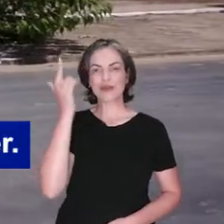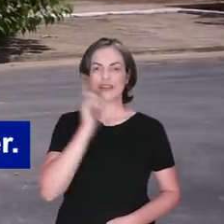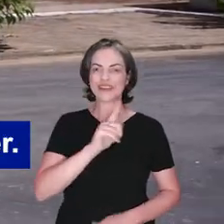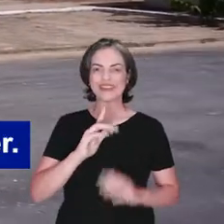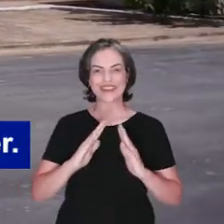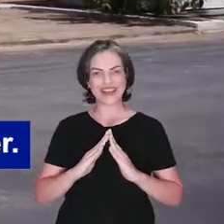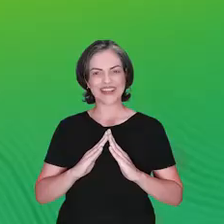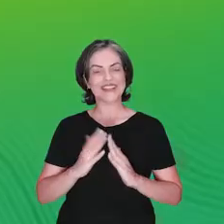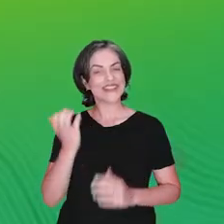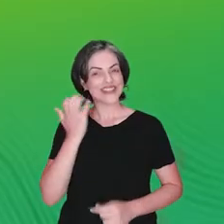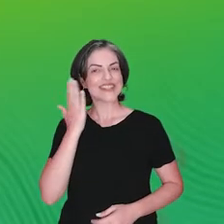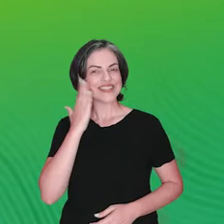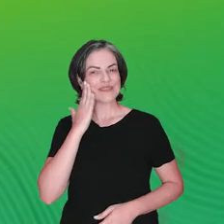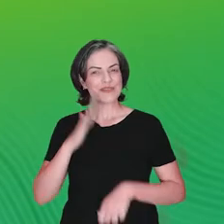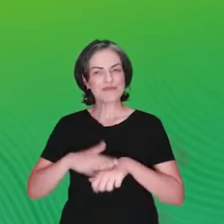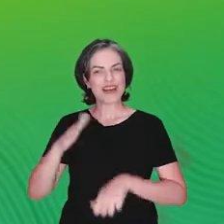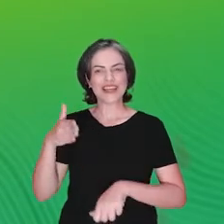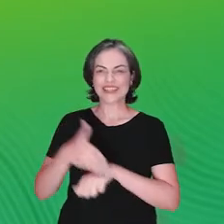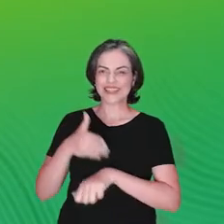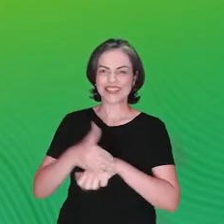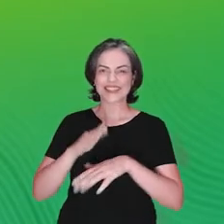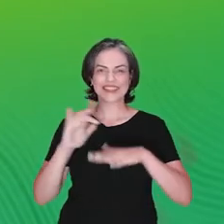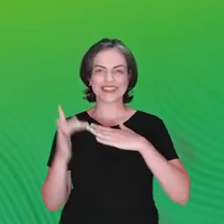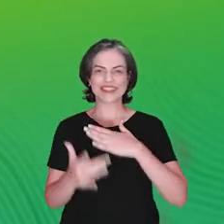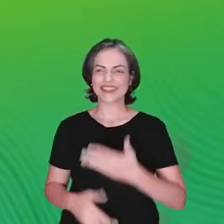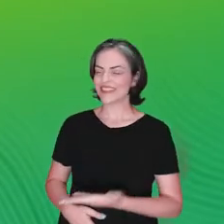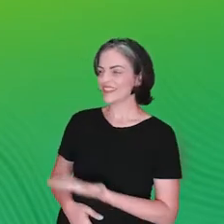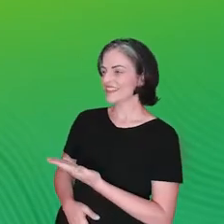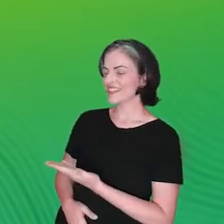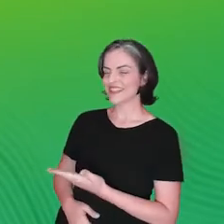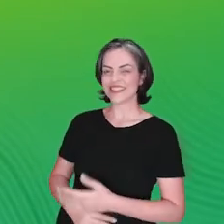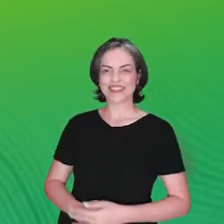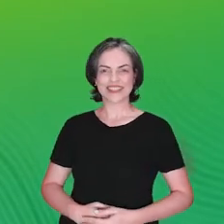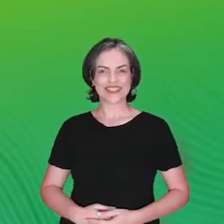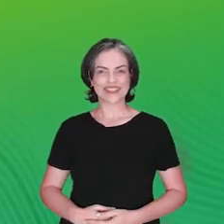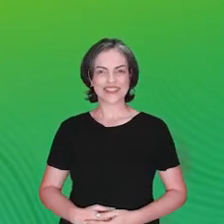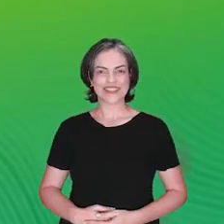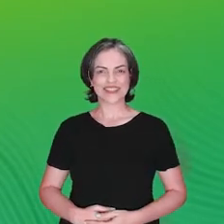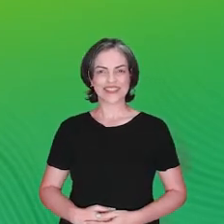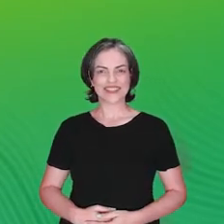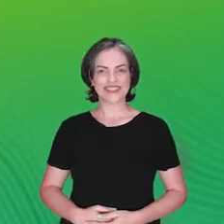ter um lar para viver. Quer saber mais? Acesse o site e as redes sociais do MDR. MDR. MDR.